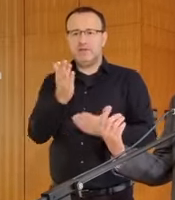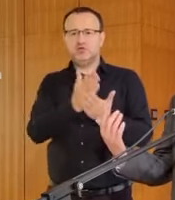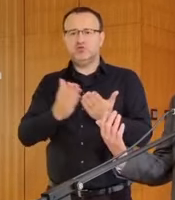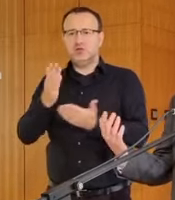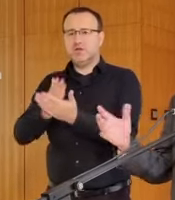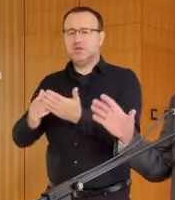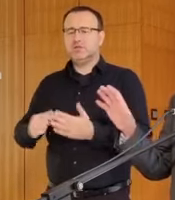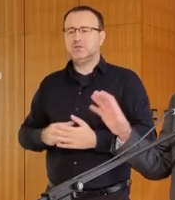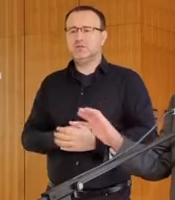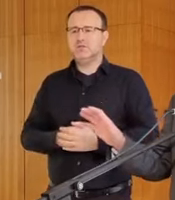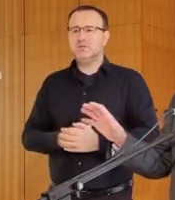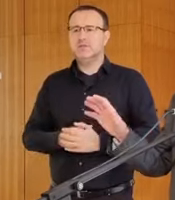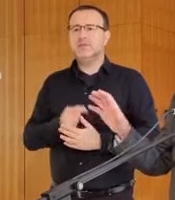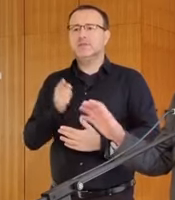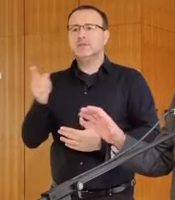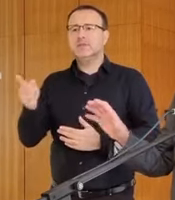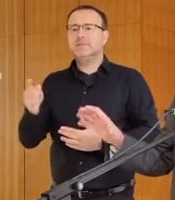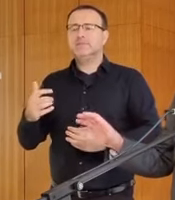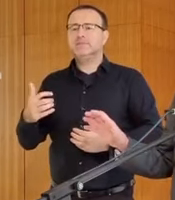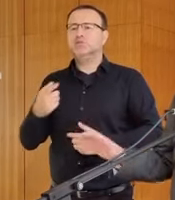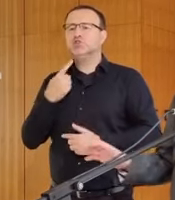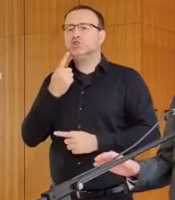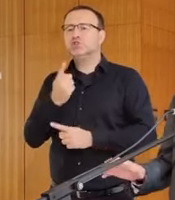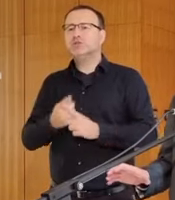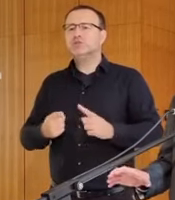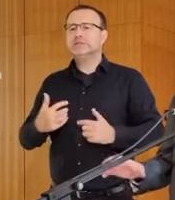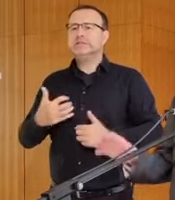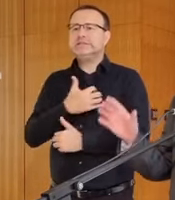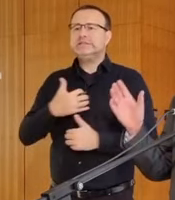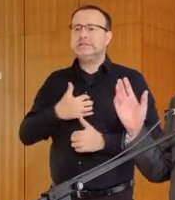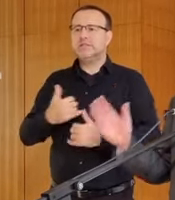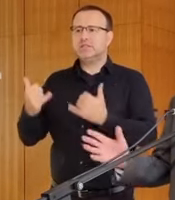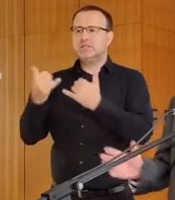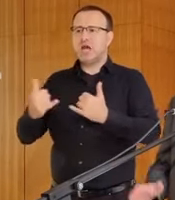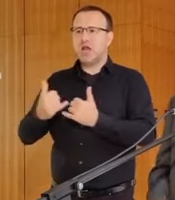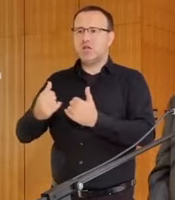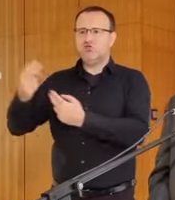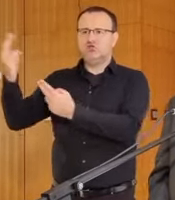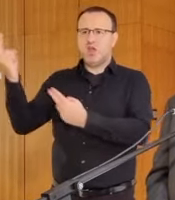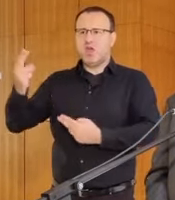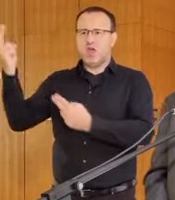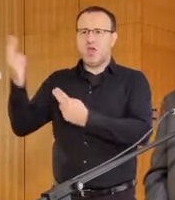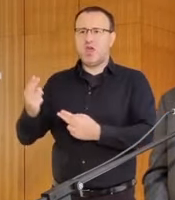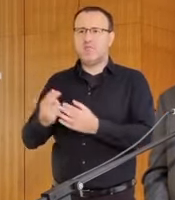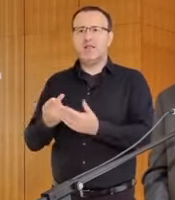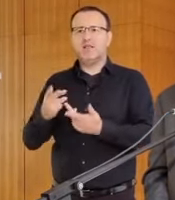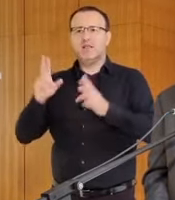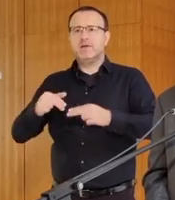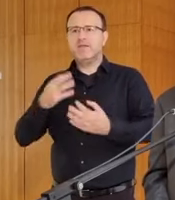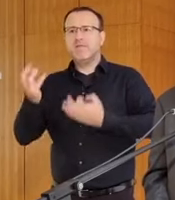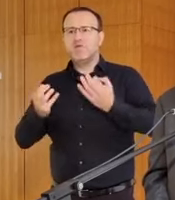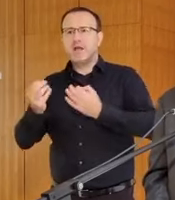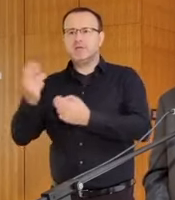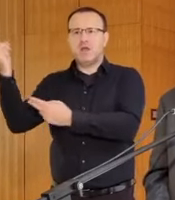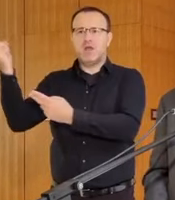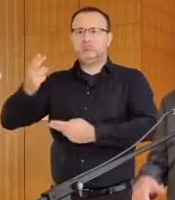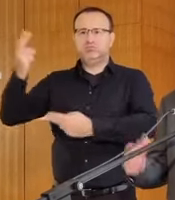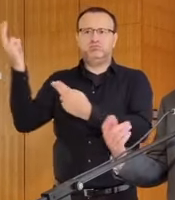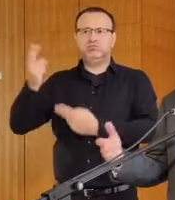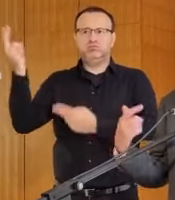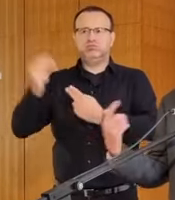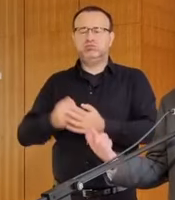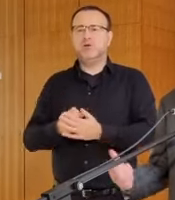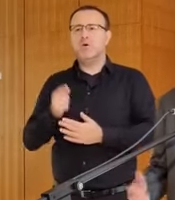úsilie čiastočne prichádzajúce zo zahraničia, alebo z väčšej časti prichádzajúce zo zahraničia,